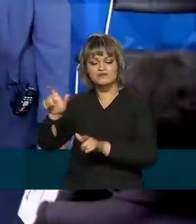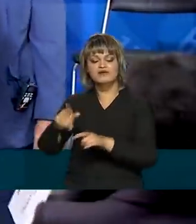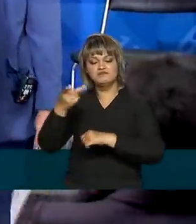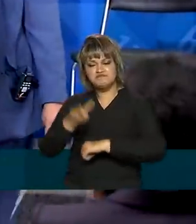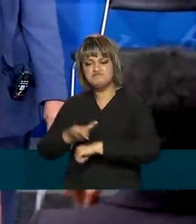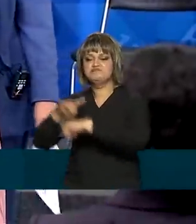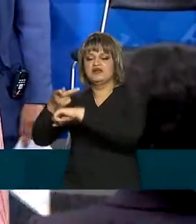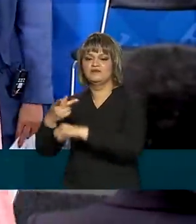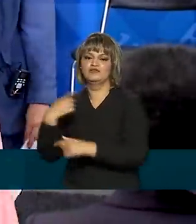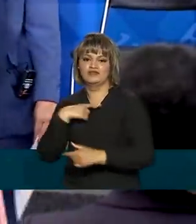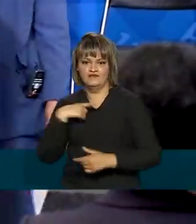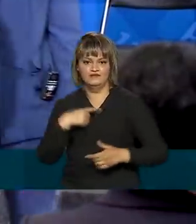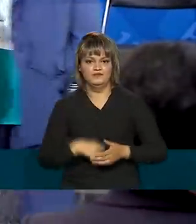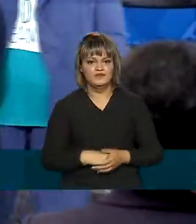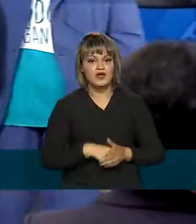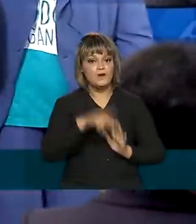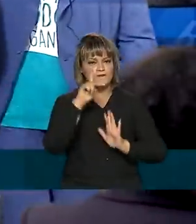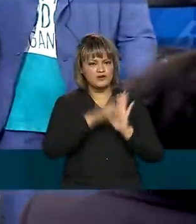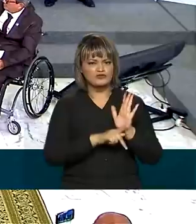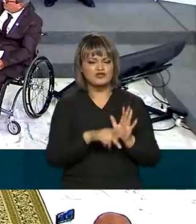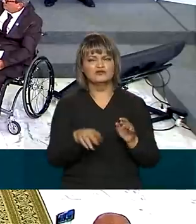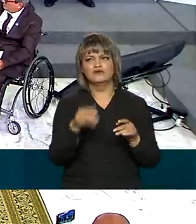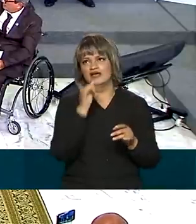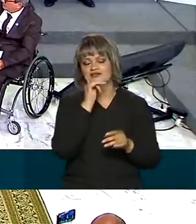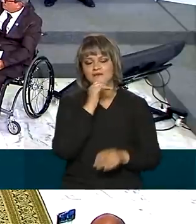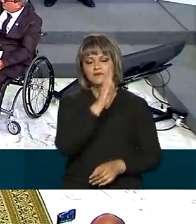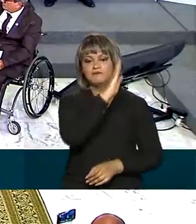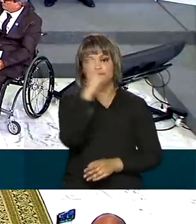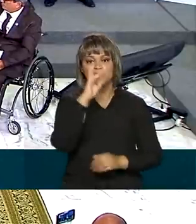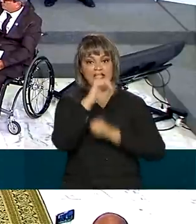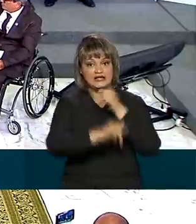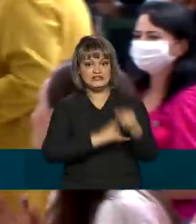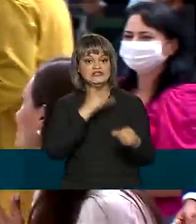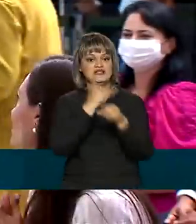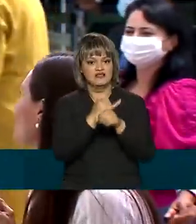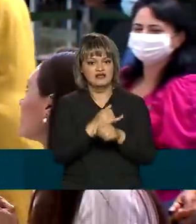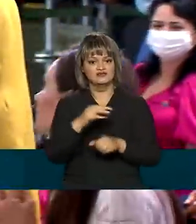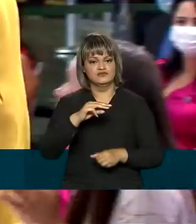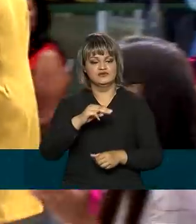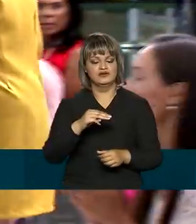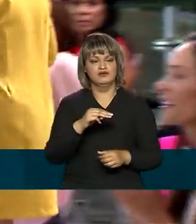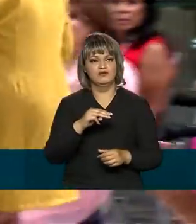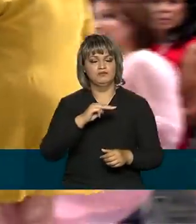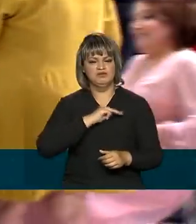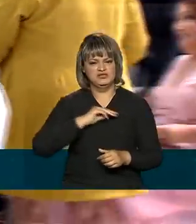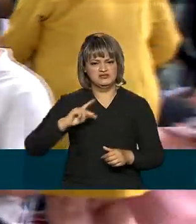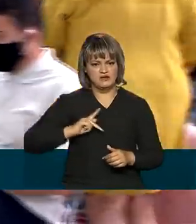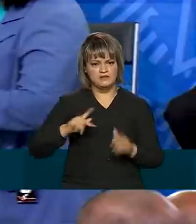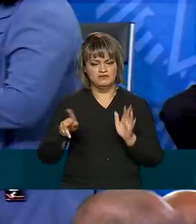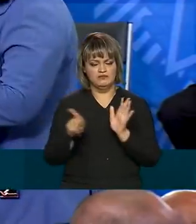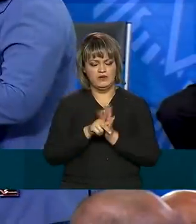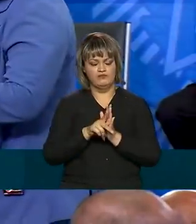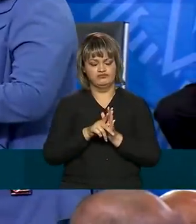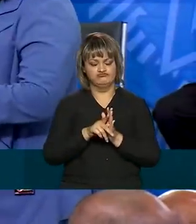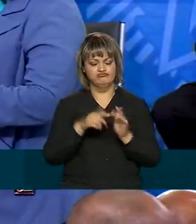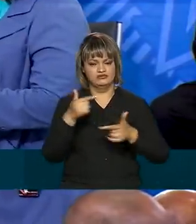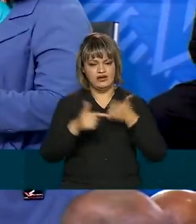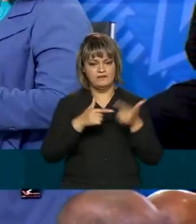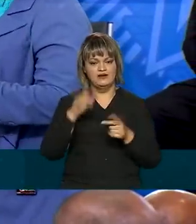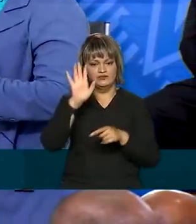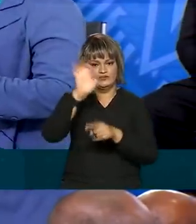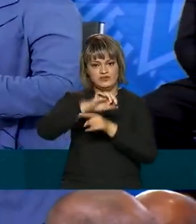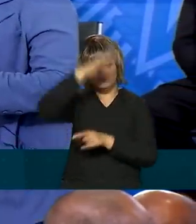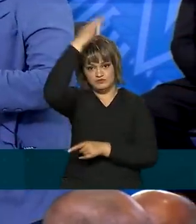contempladas. O projeto de biblioteca virtual do Ministério Público do Trabalho do Espírito Santo foi um dos